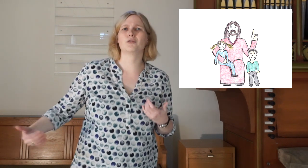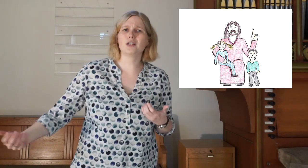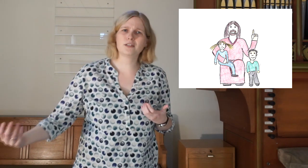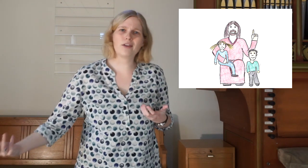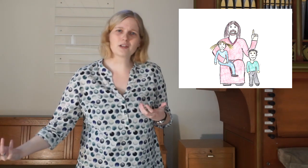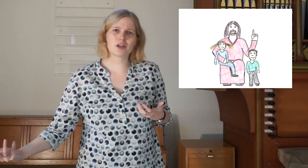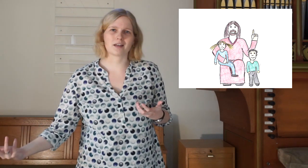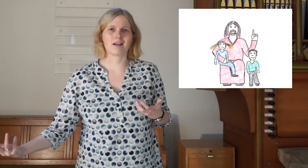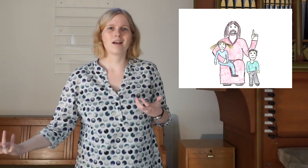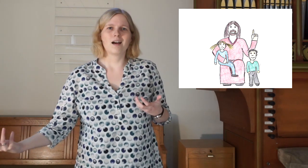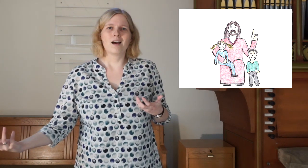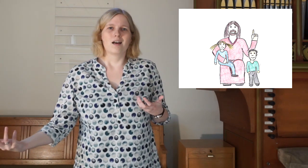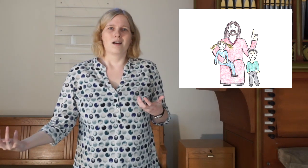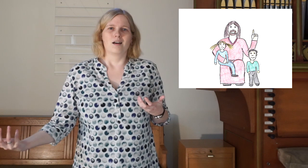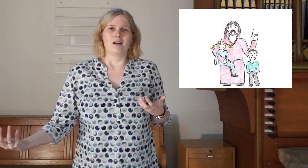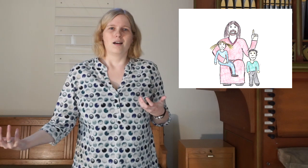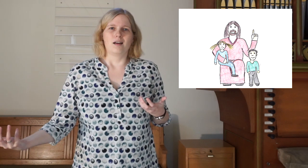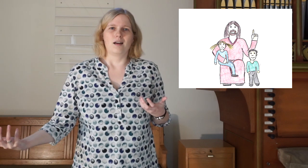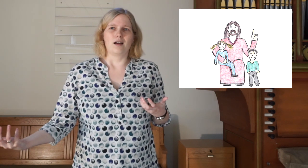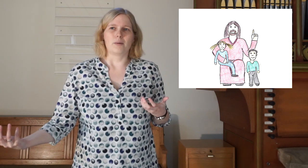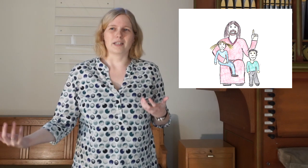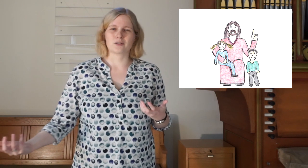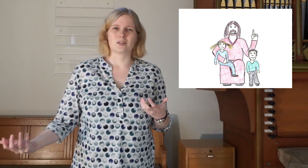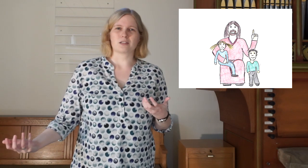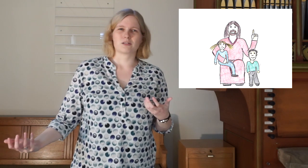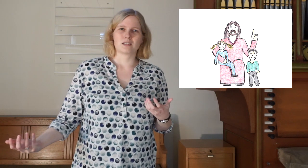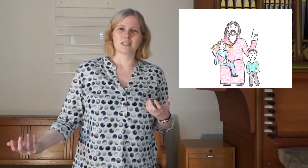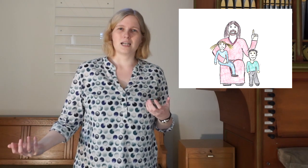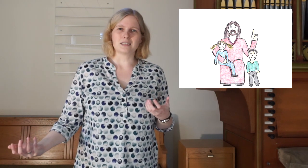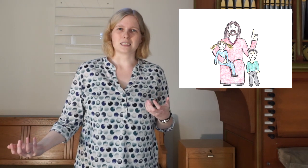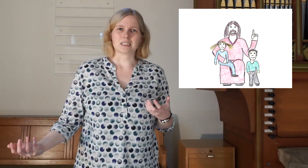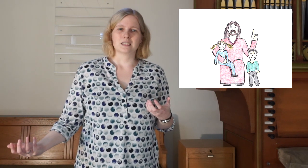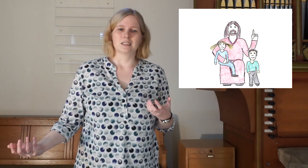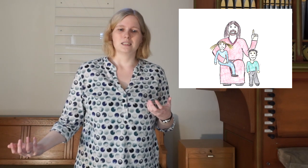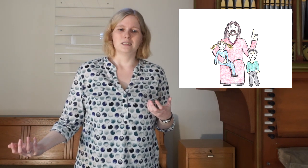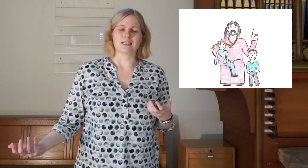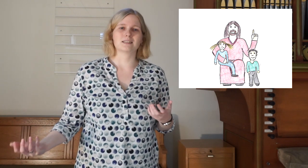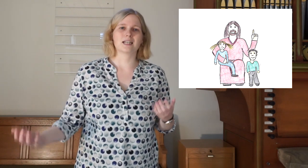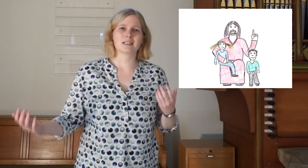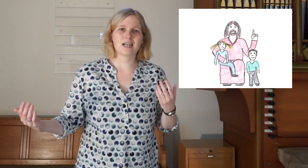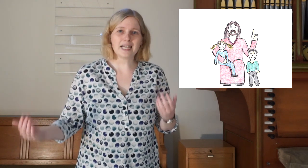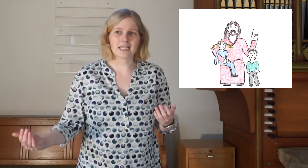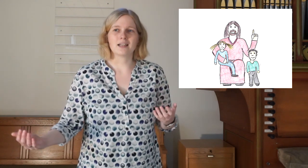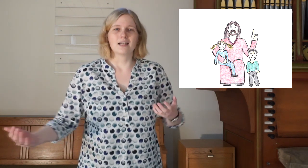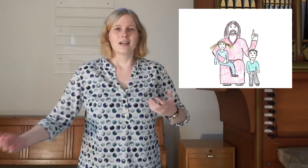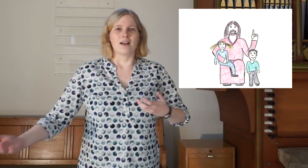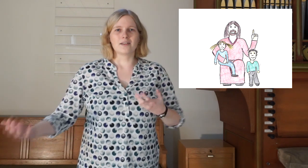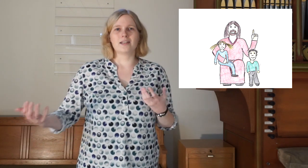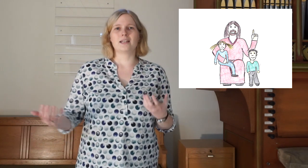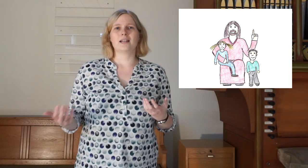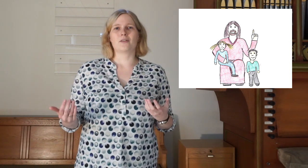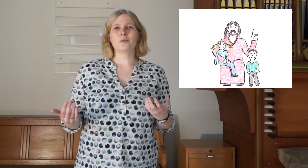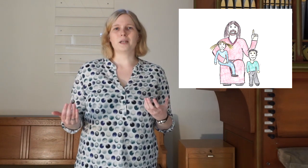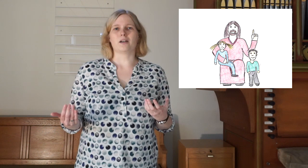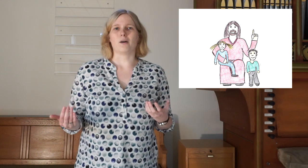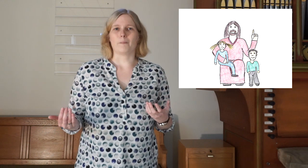wir wollten die wegschicken. Aber Jesus hat uns nicht gelassen. Er hat gesagt, nein, lass die Kinder zu mir kommen.